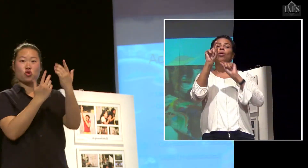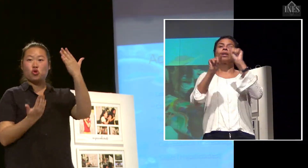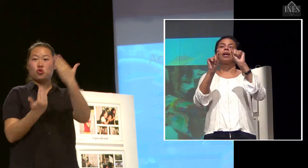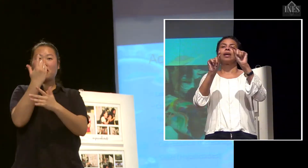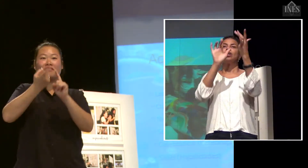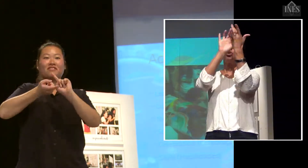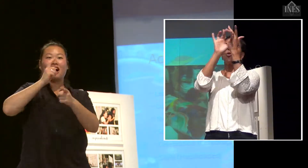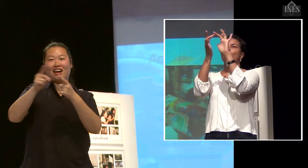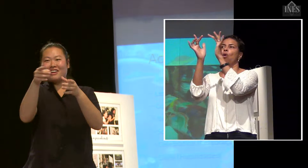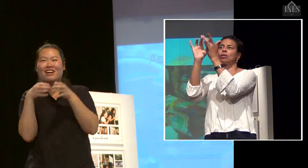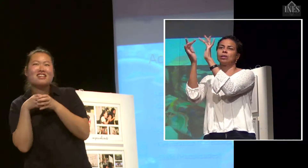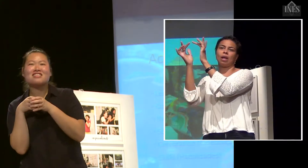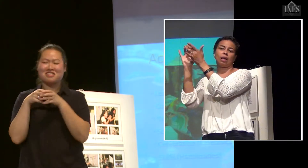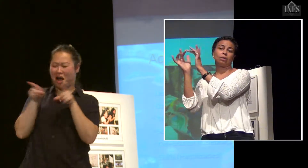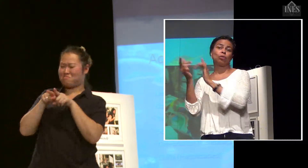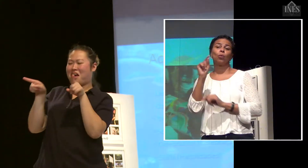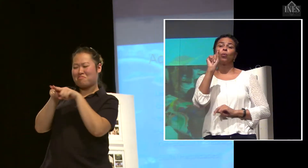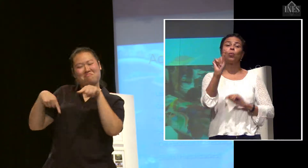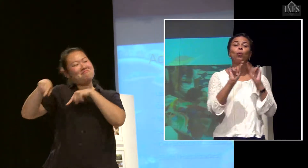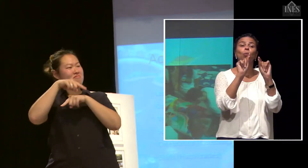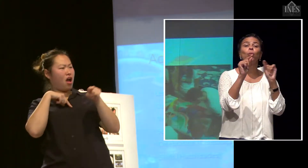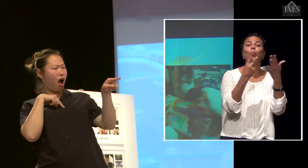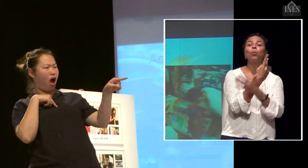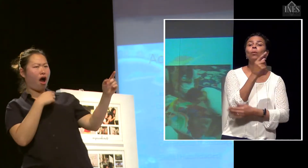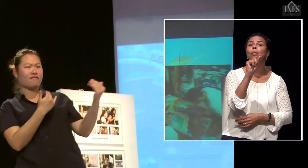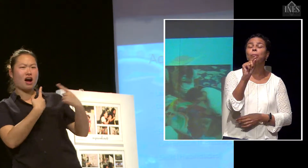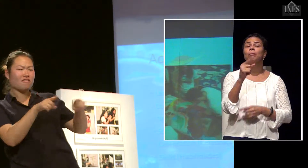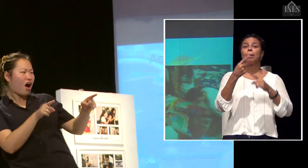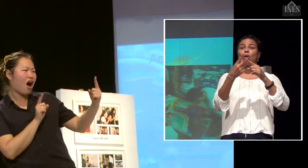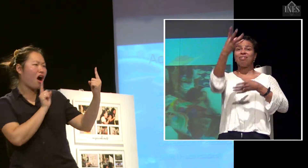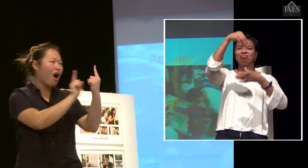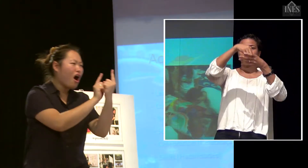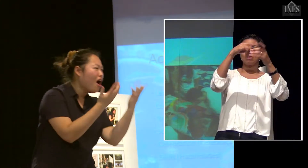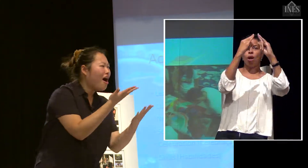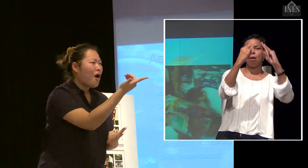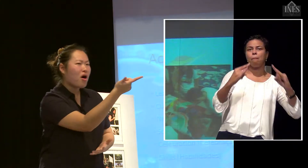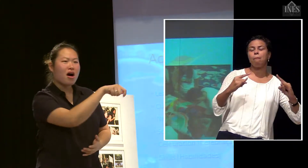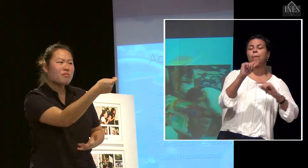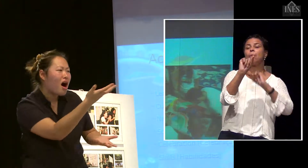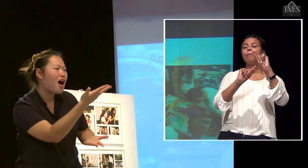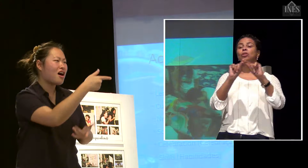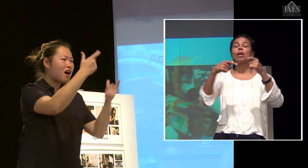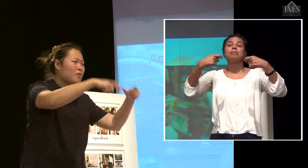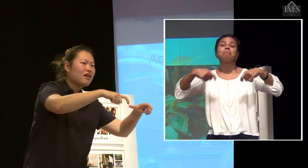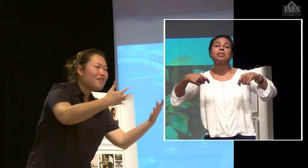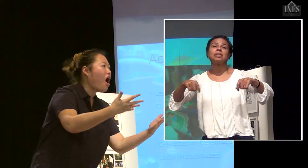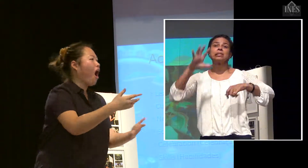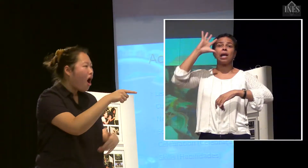dessas redes de trabalho, na verdade, acontece porque, dentro do acampamento, gente tem necessidade de resolver essa e aquela questão,